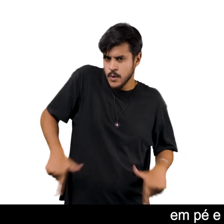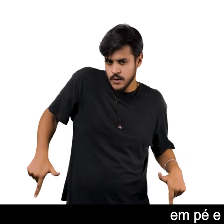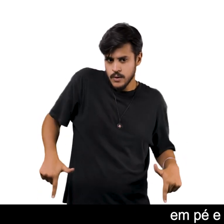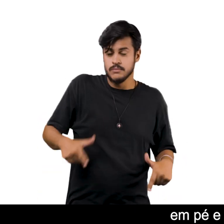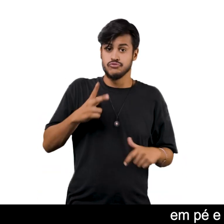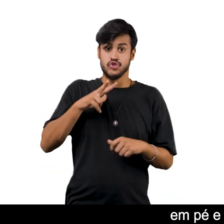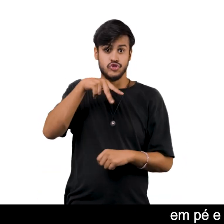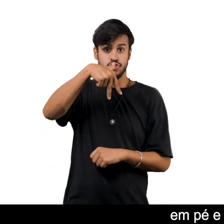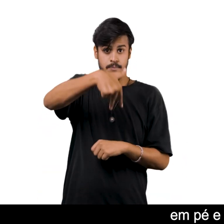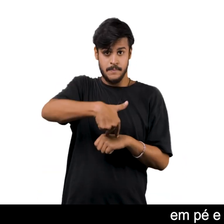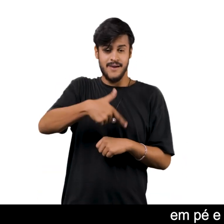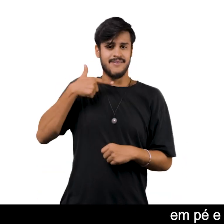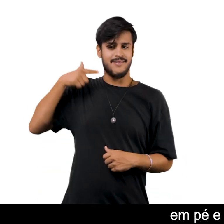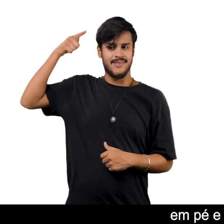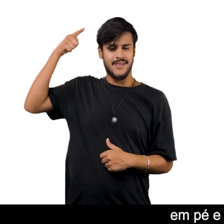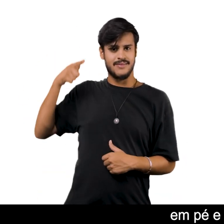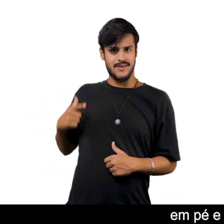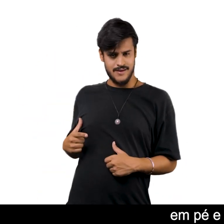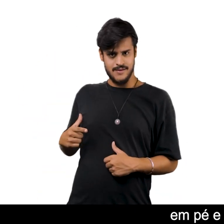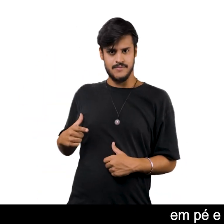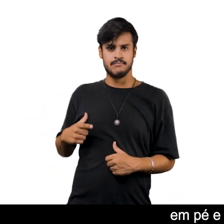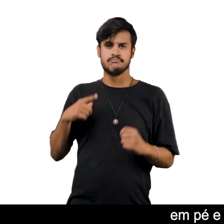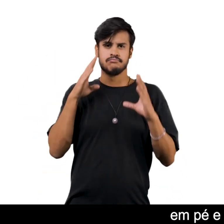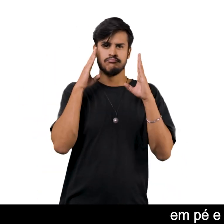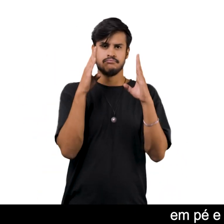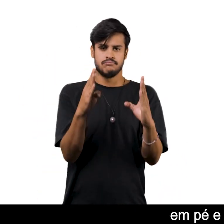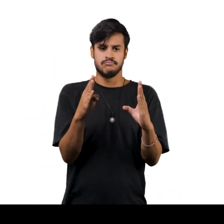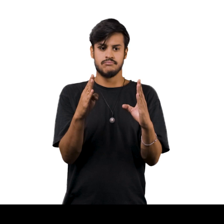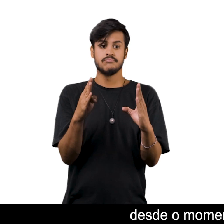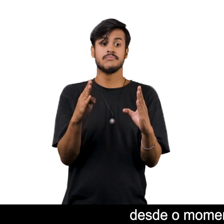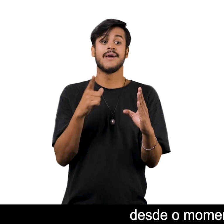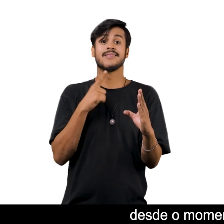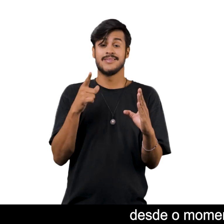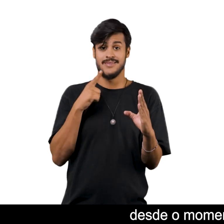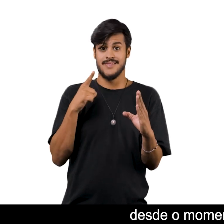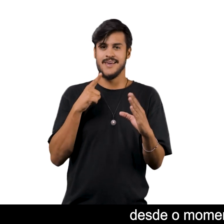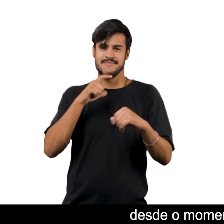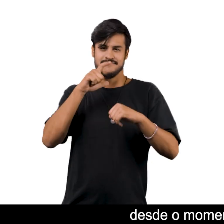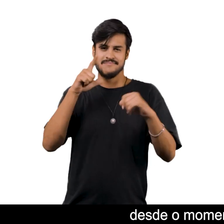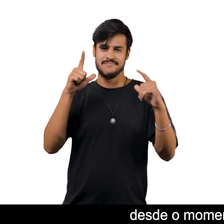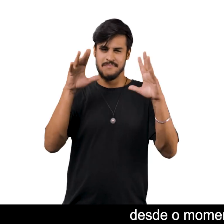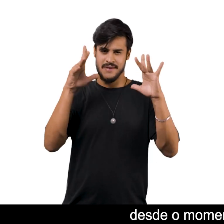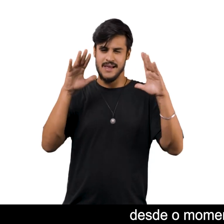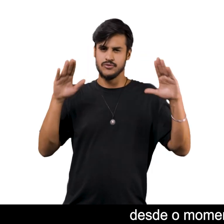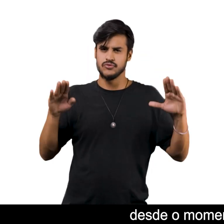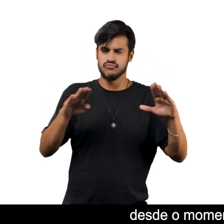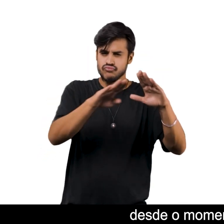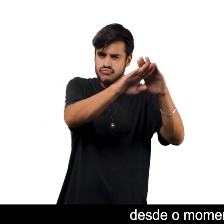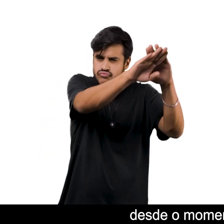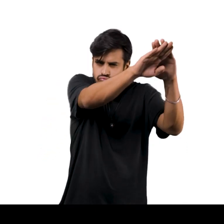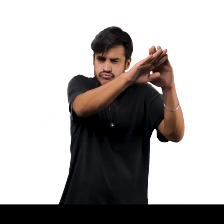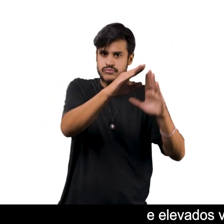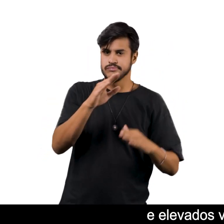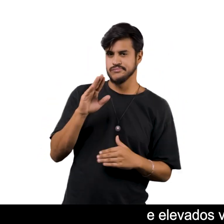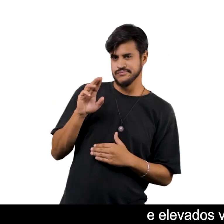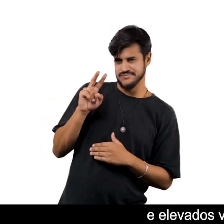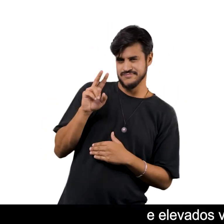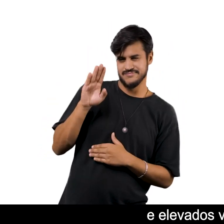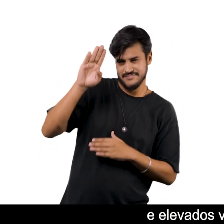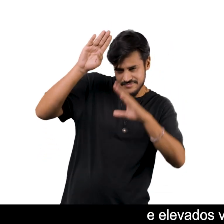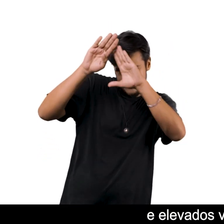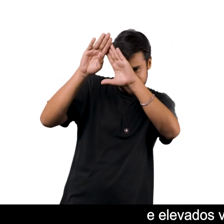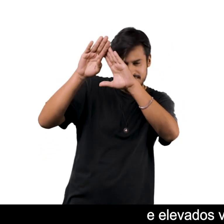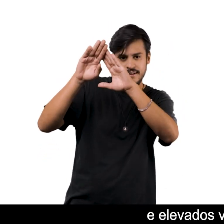Em pé e de perfil Direcionado para a direita Desde o momento em que tem os braços unidos E